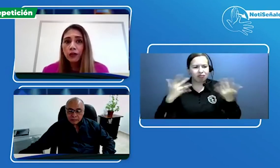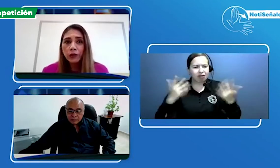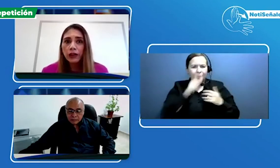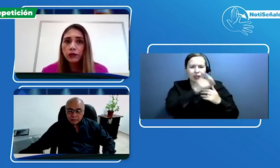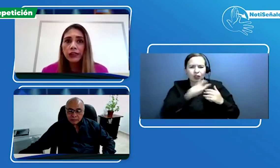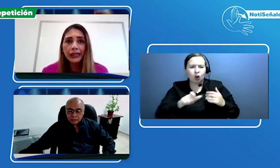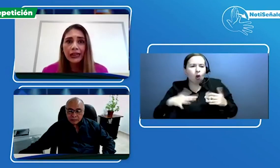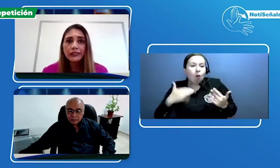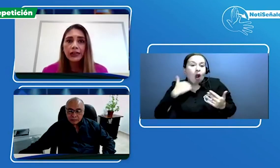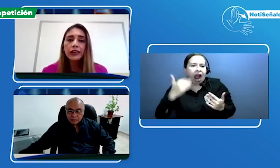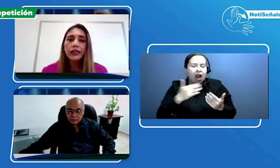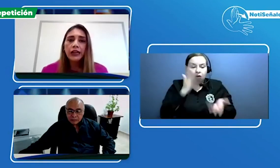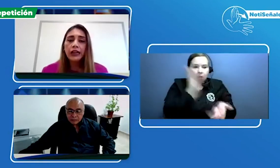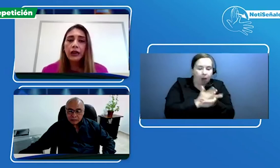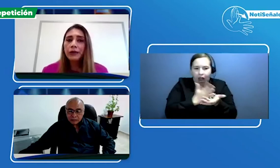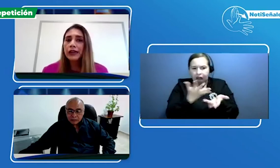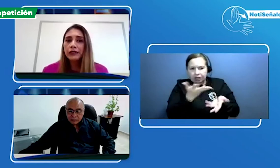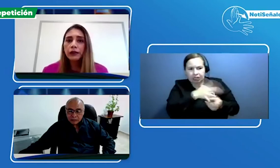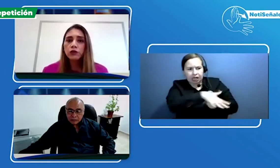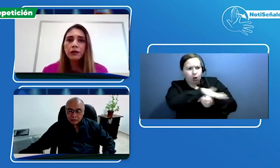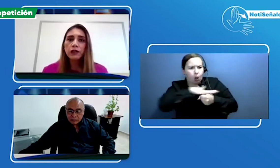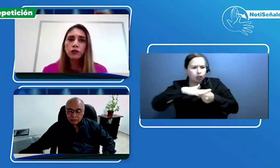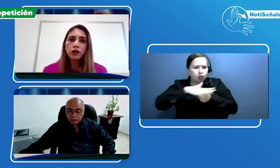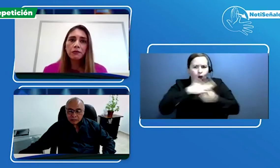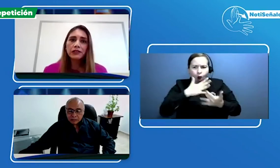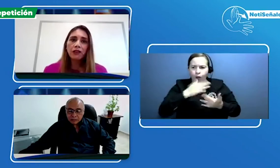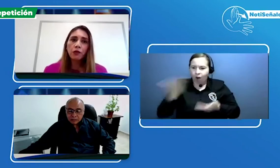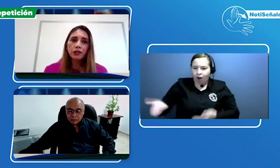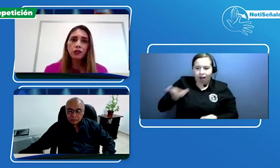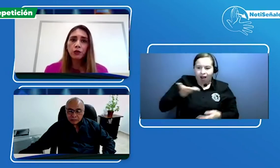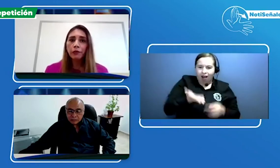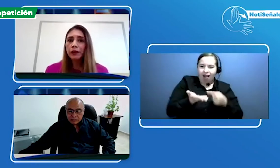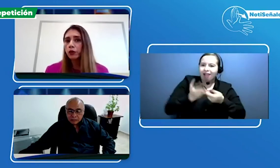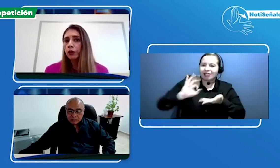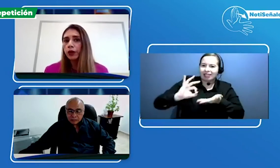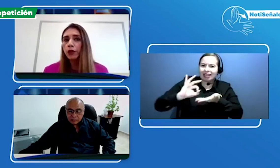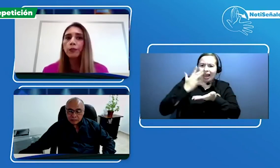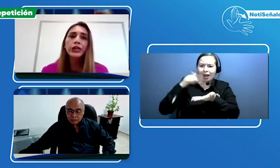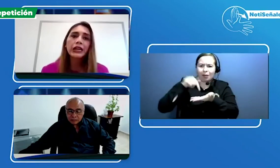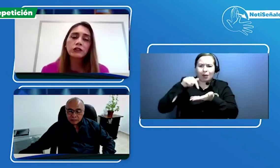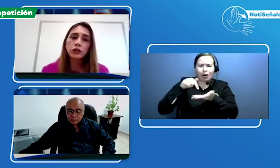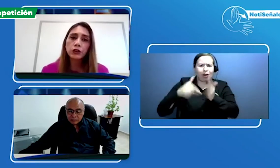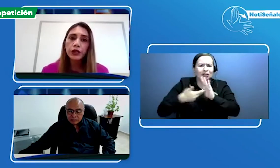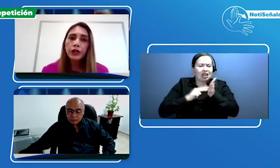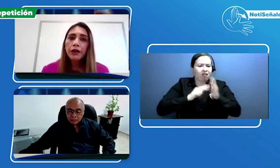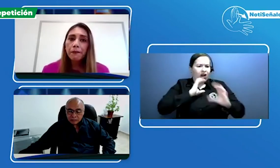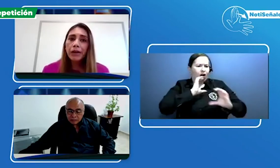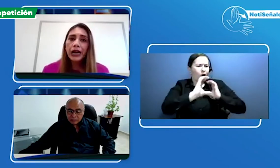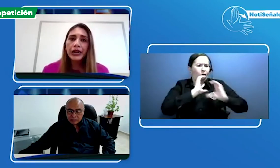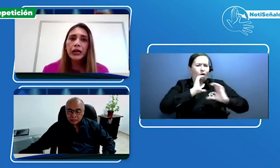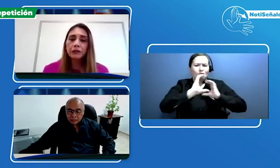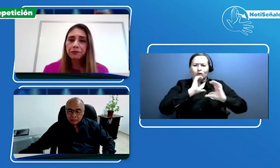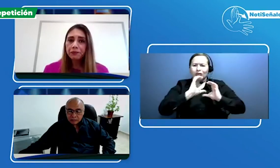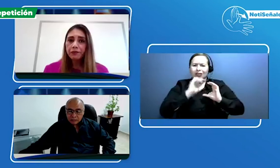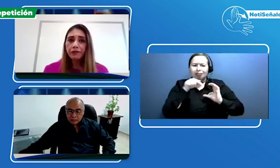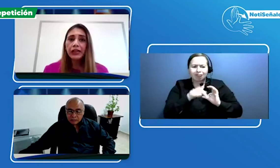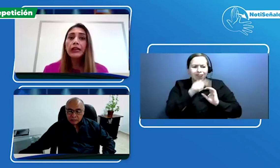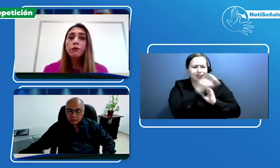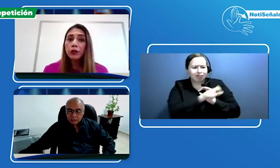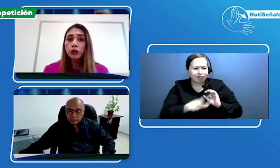alguna contingencia. El aplicativo Servir no solamente se ha convertido en un método de comunicación para el momento